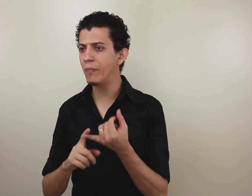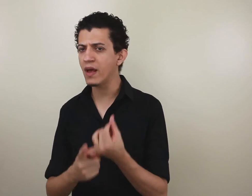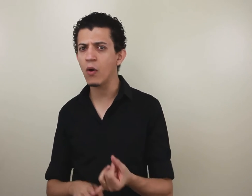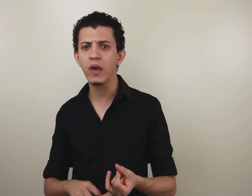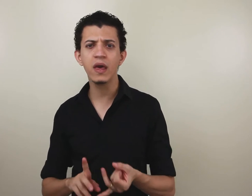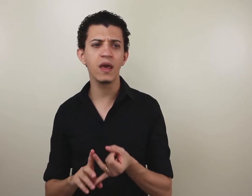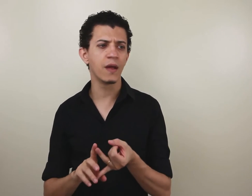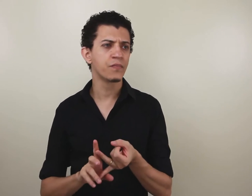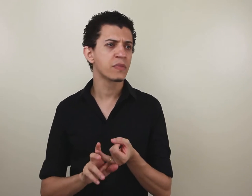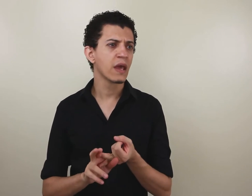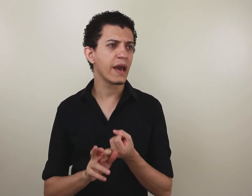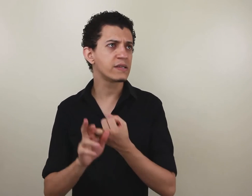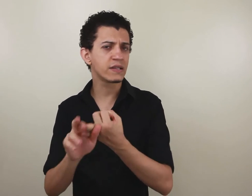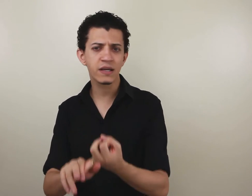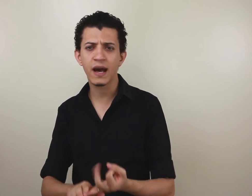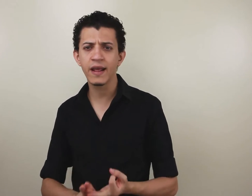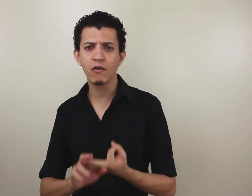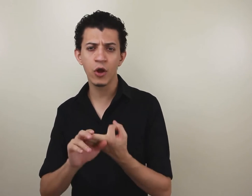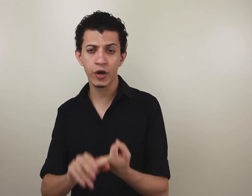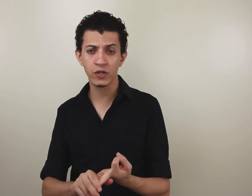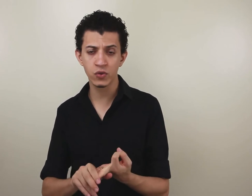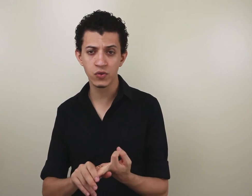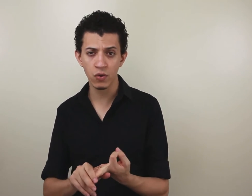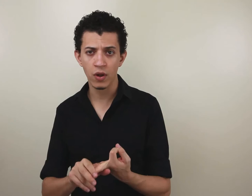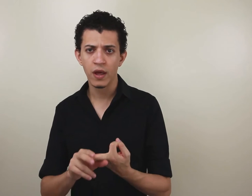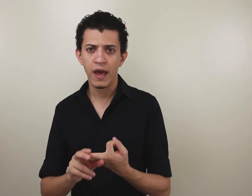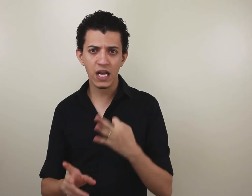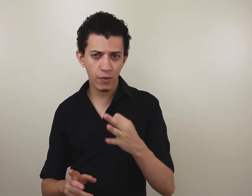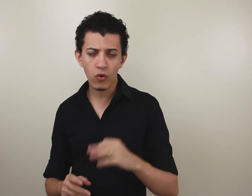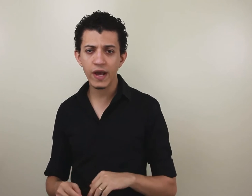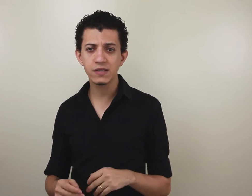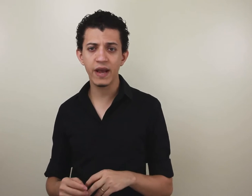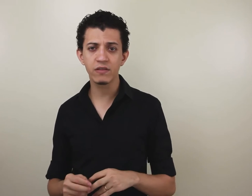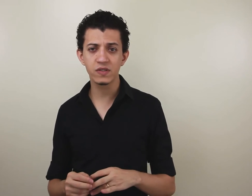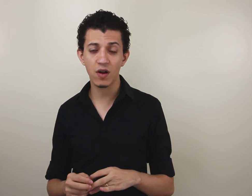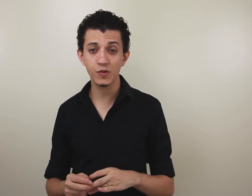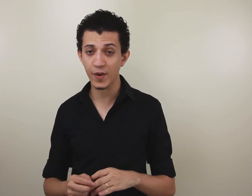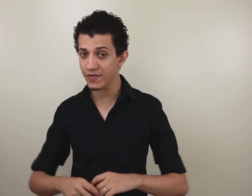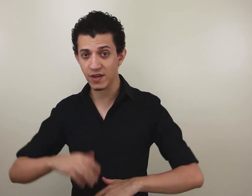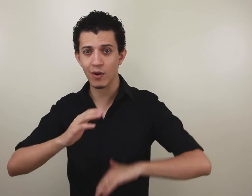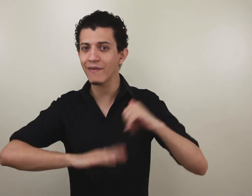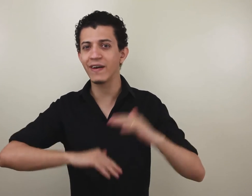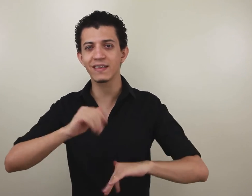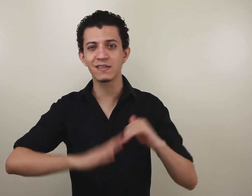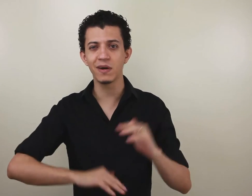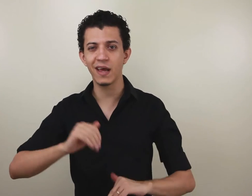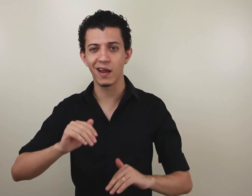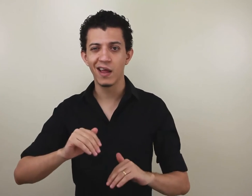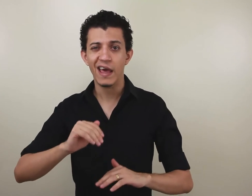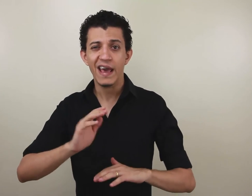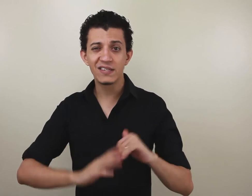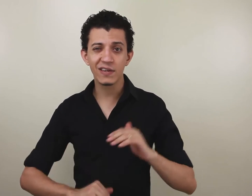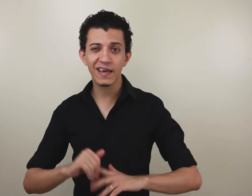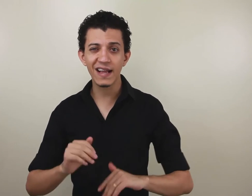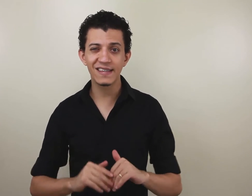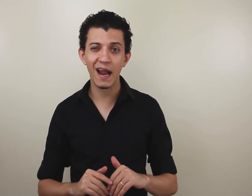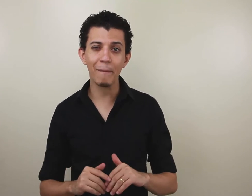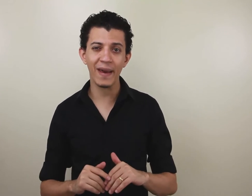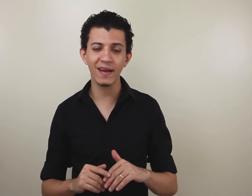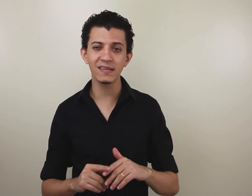no Piauí, em Santa Catarina, no Rio Grande do Sul, é de meu conhecimento que o sinal de profissão não é feito dessa maneira. Isso aqui quer dizer apenas